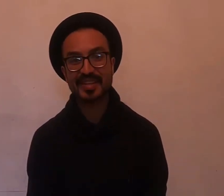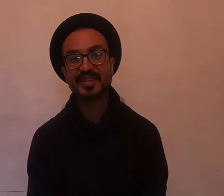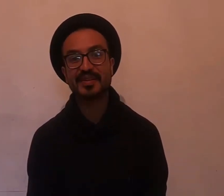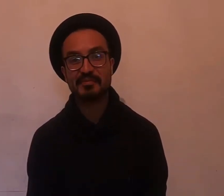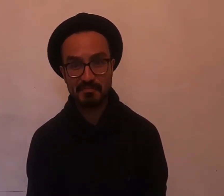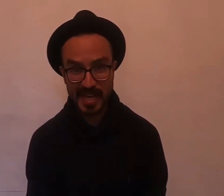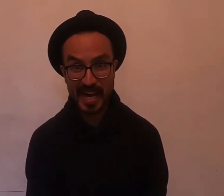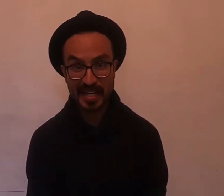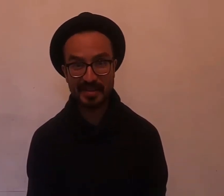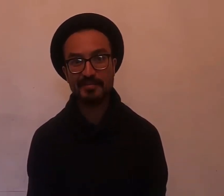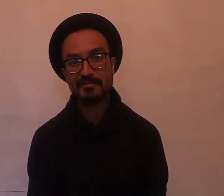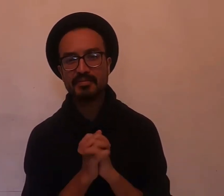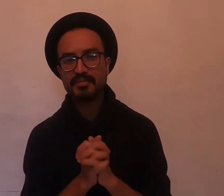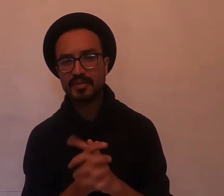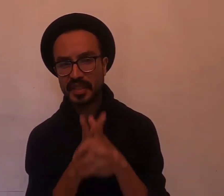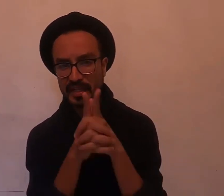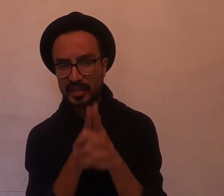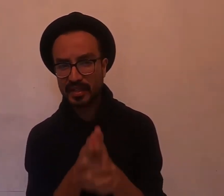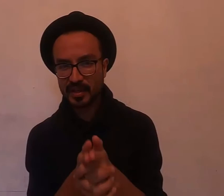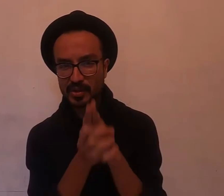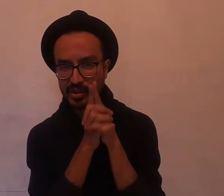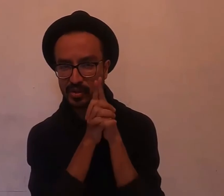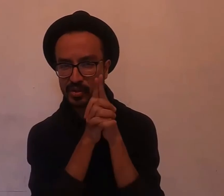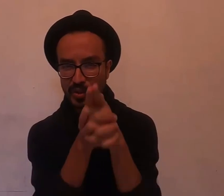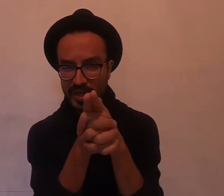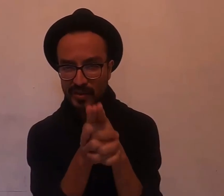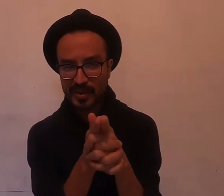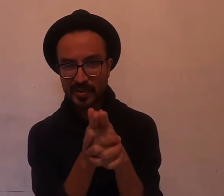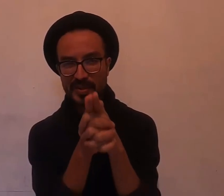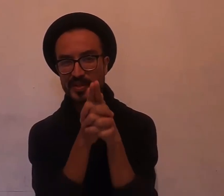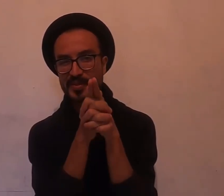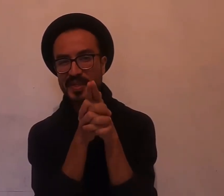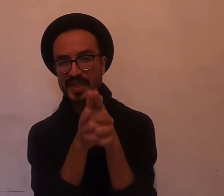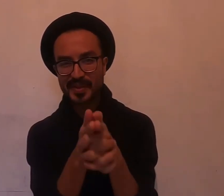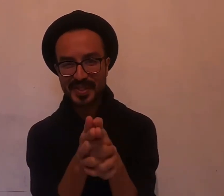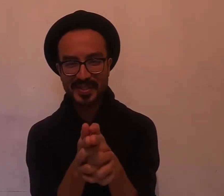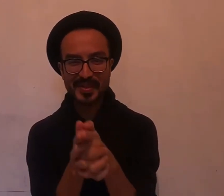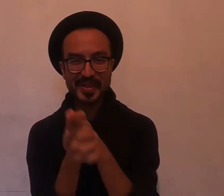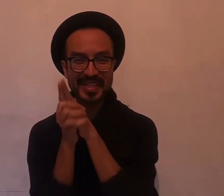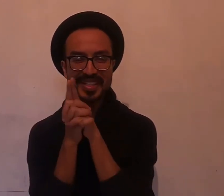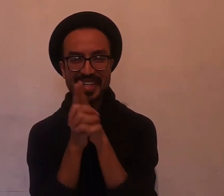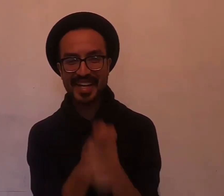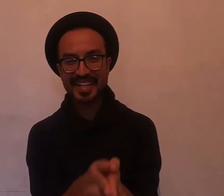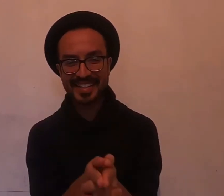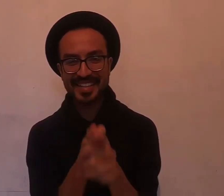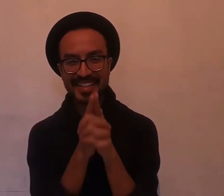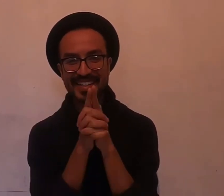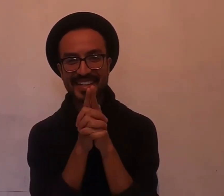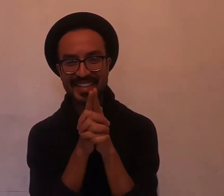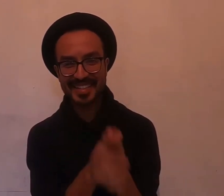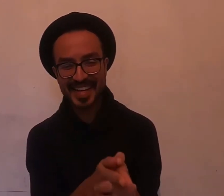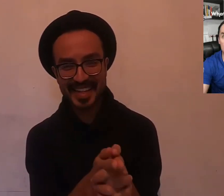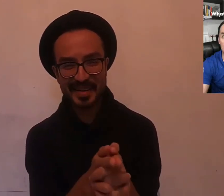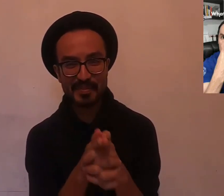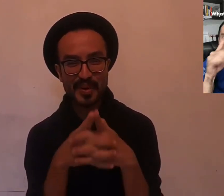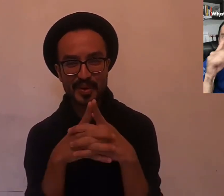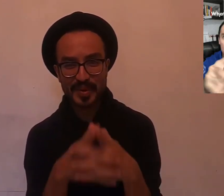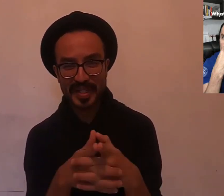viaje. Sí, incluso tú que luego ves los videos y no le das like ni haces nada, pero los ves.